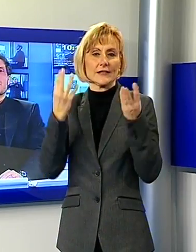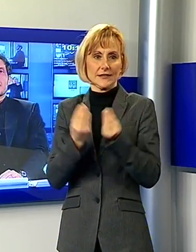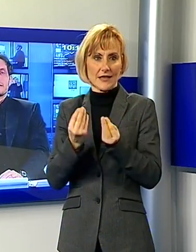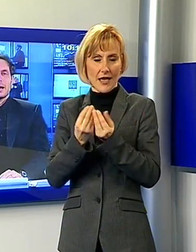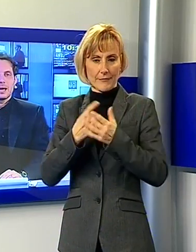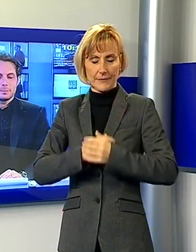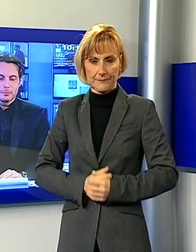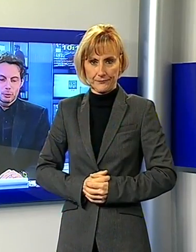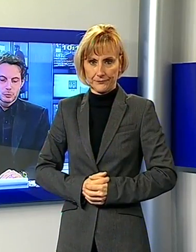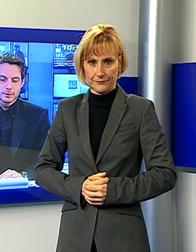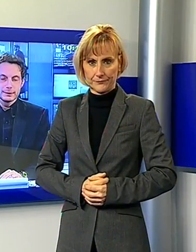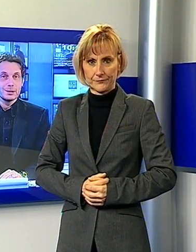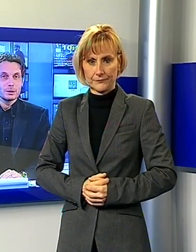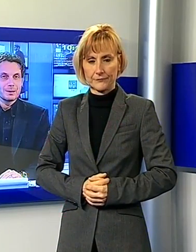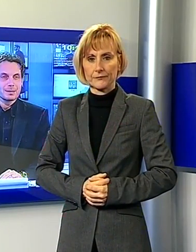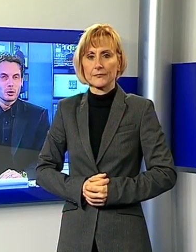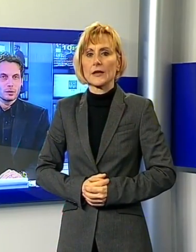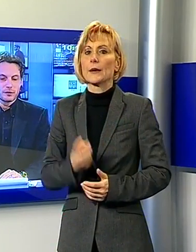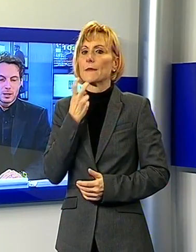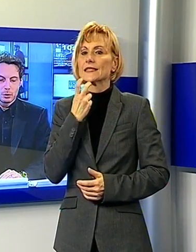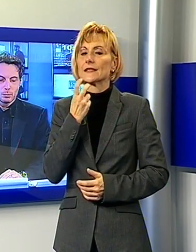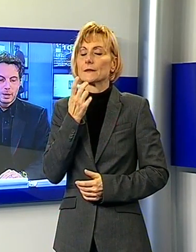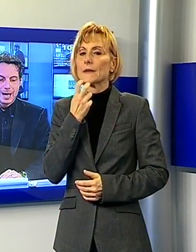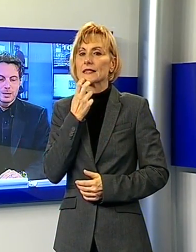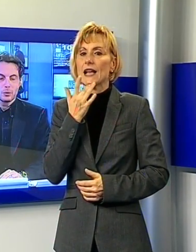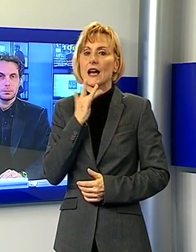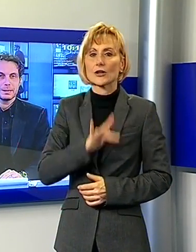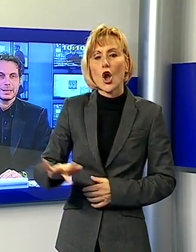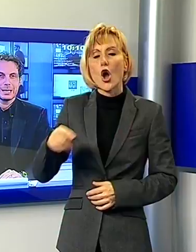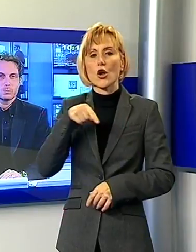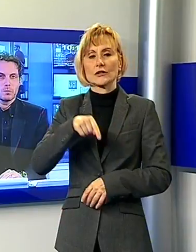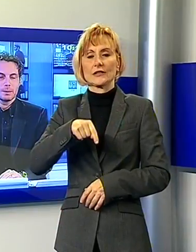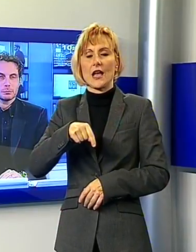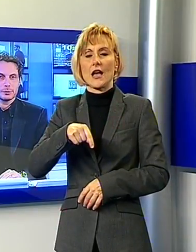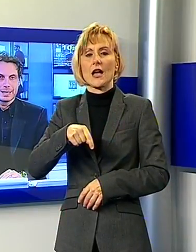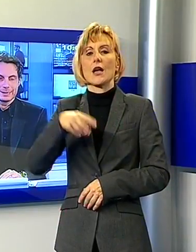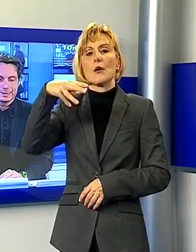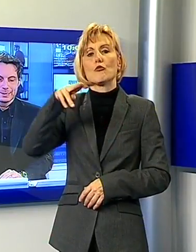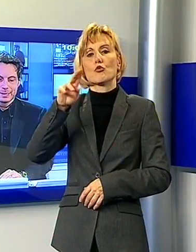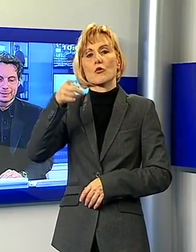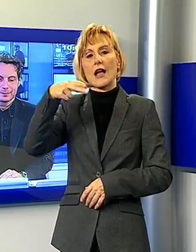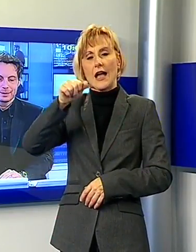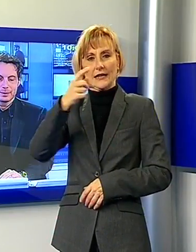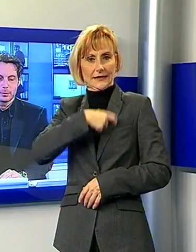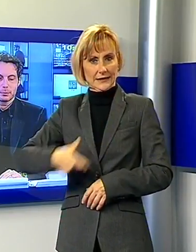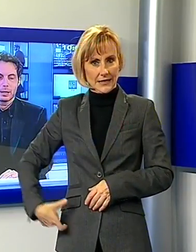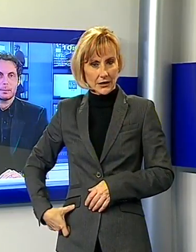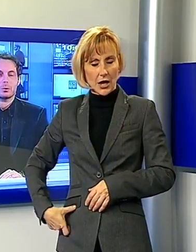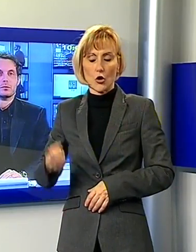Sarà il primo cittadino di Massarosa, Franco Mungai, l'ospite della nuova puntata di Diretta Sindaco in programma questo